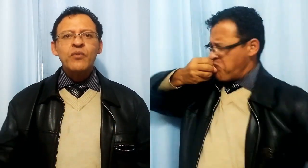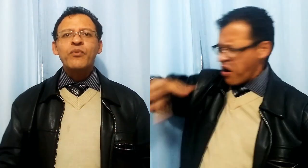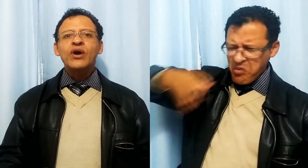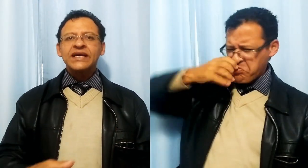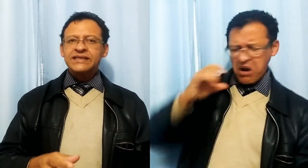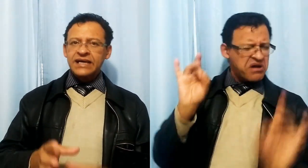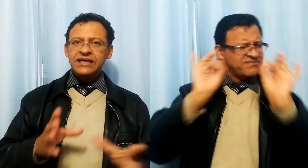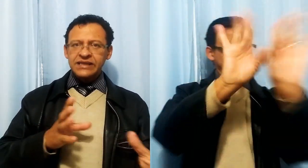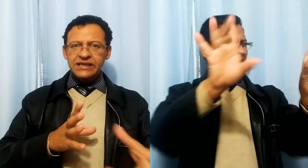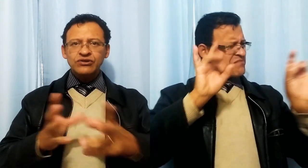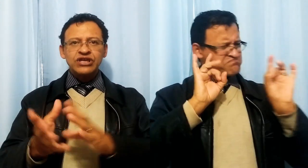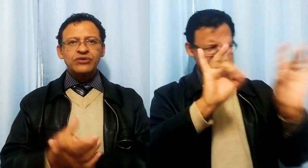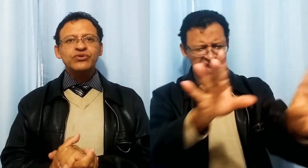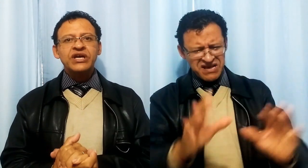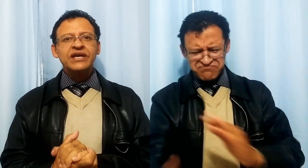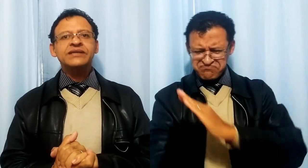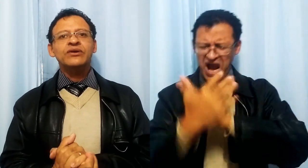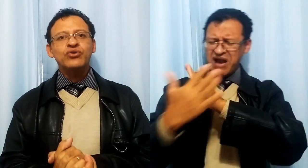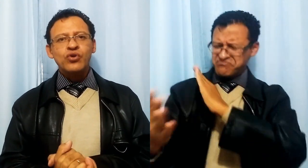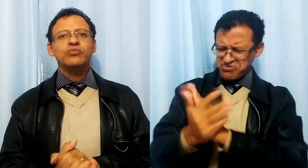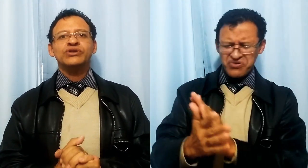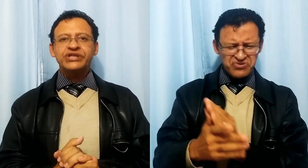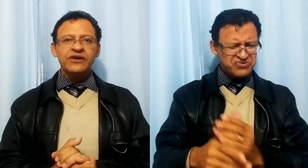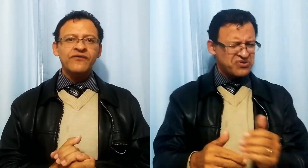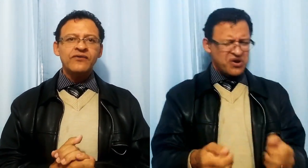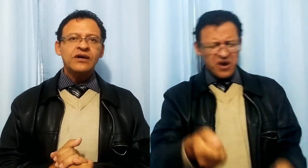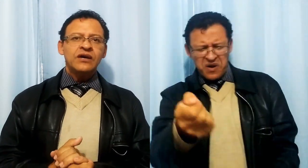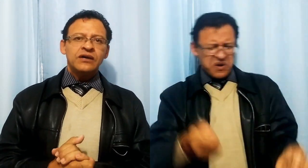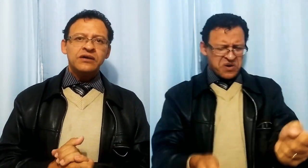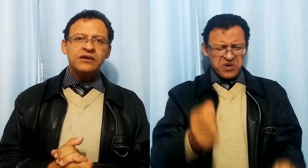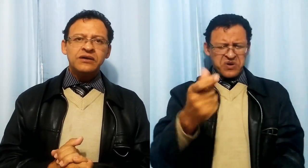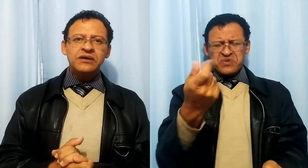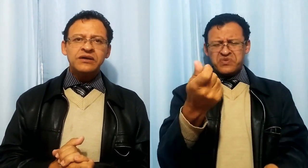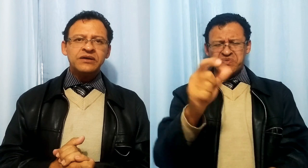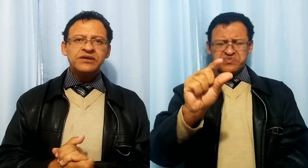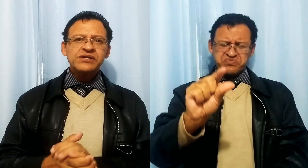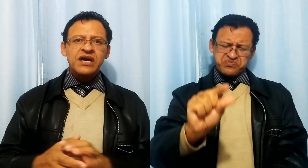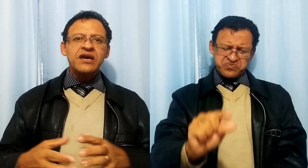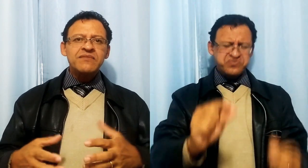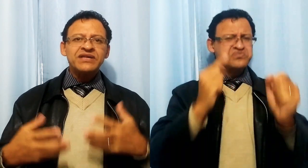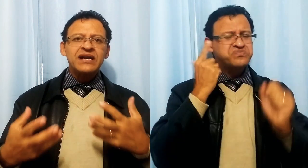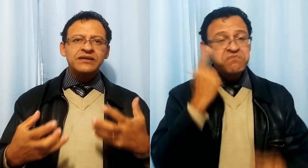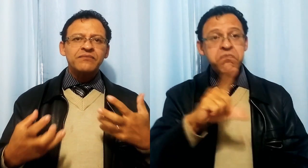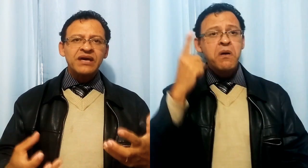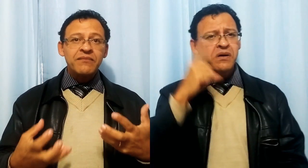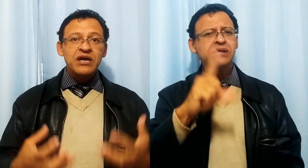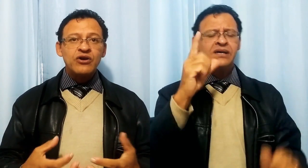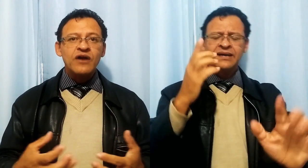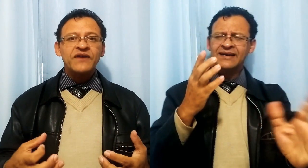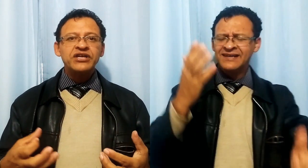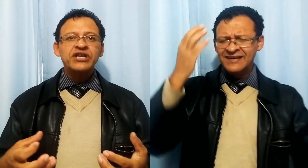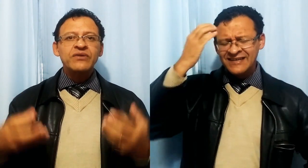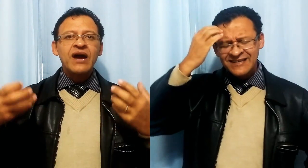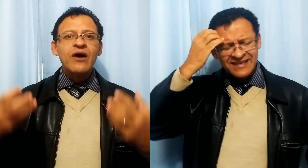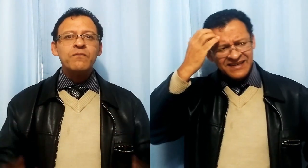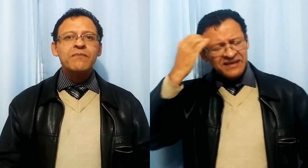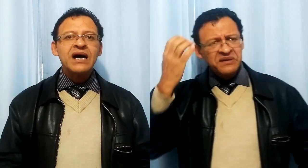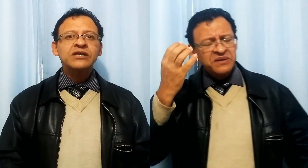um pouco esta questão de adulteração do combustível e diz que a queima dela também é melhor, vai deixar o carro mais